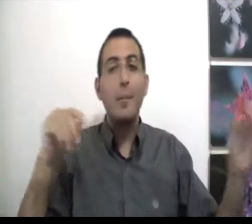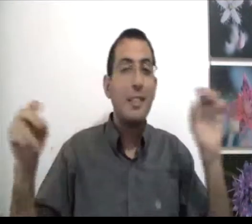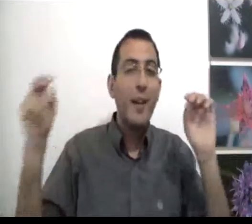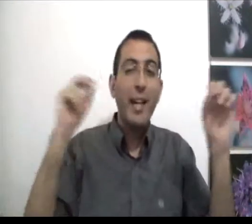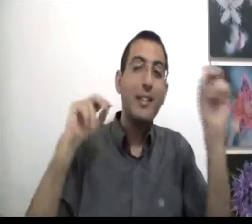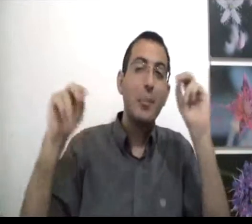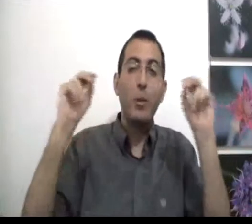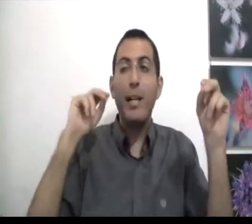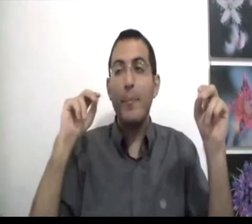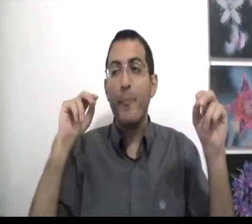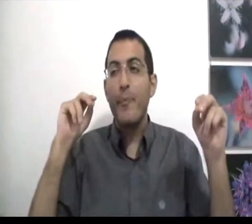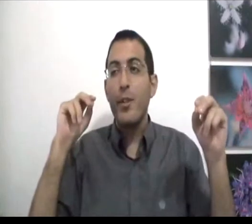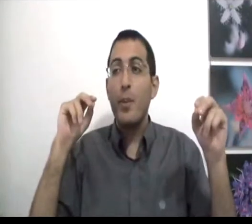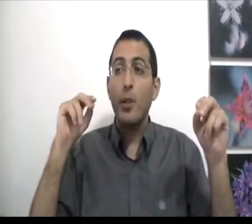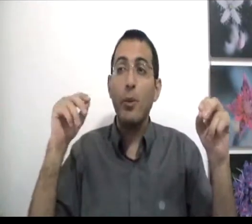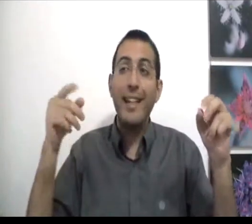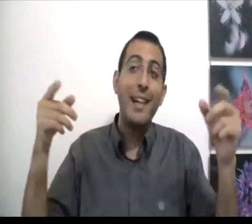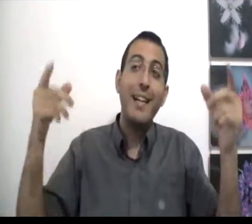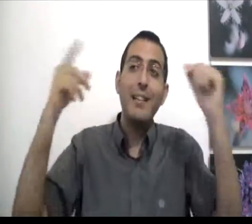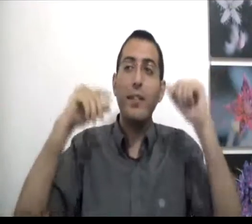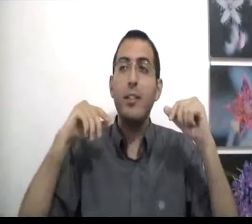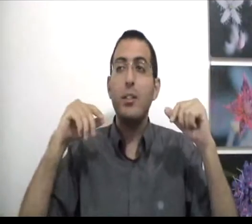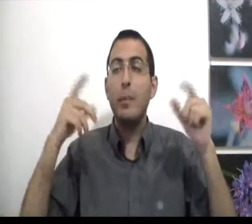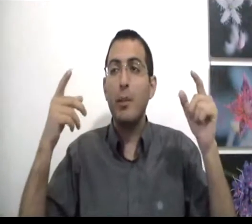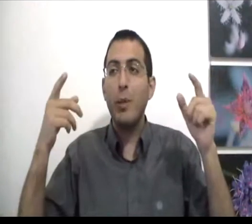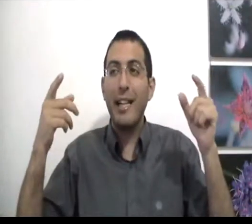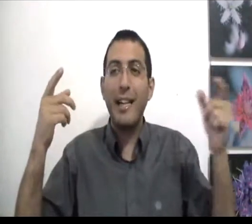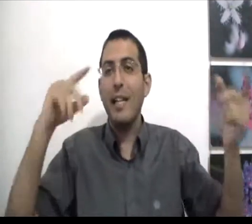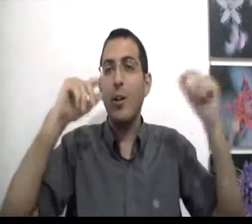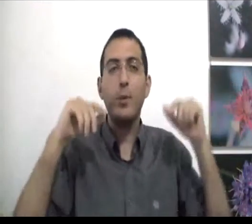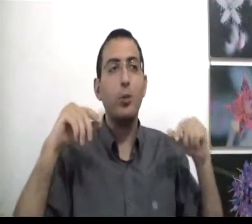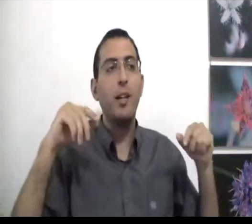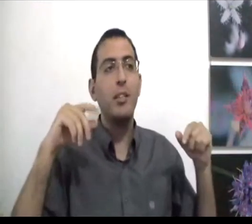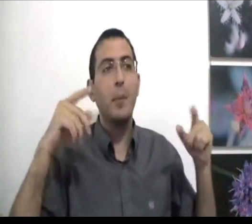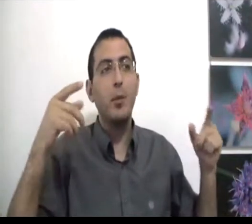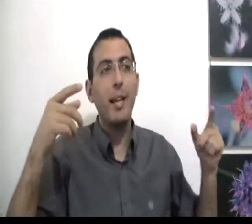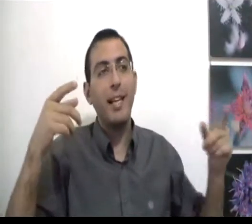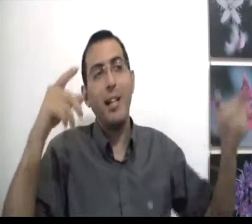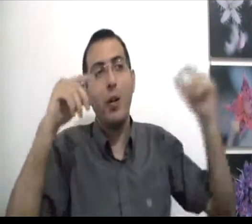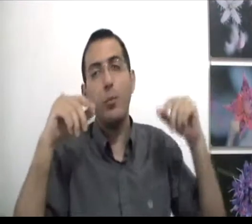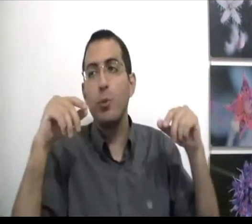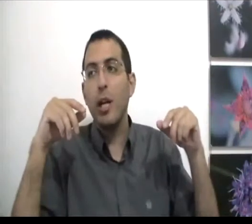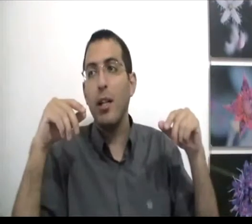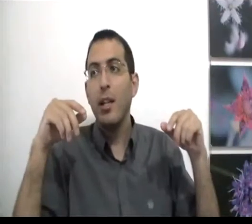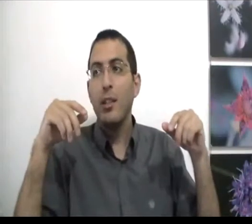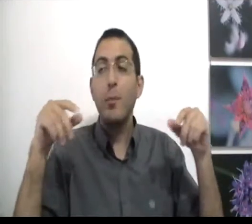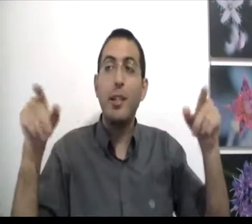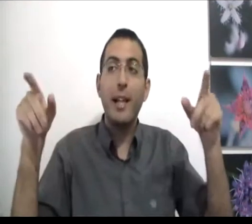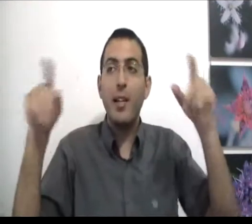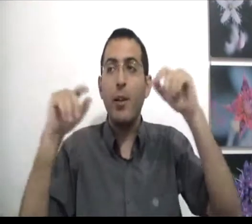המצב הכי קטן בעולם שבו אתה אולי כן תבין שבו אתה אולי כן יכול למצוא תשובה שבו אתה אולי כן יכול להיות מאושר שבו אתה כן יכול